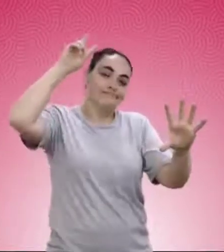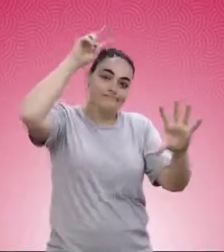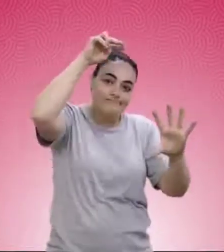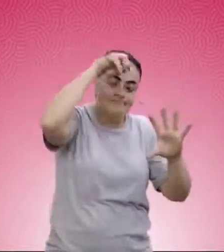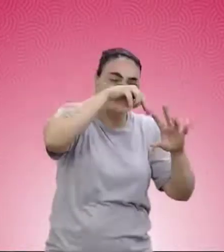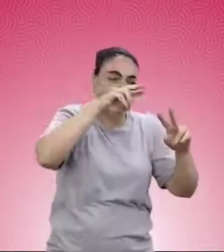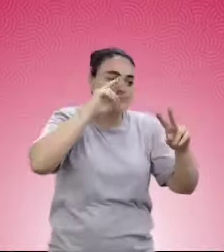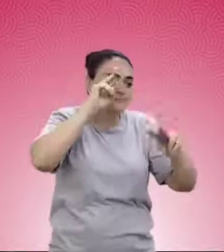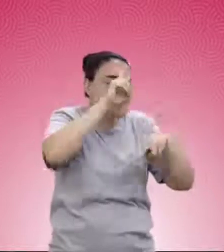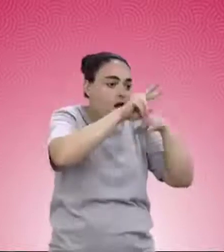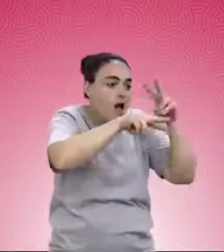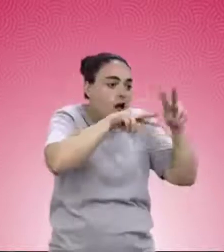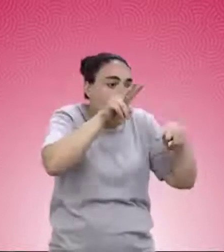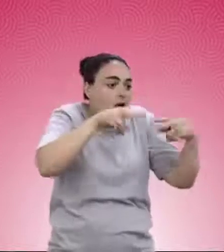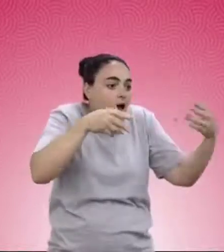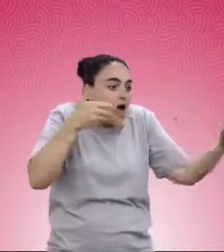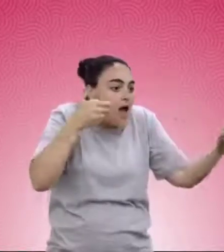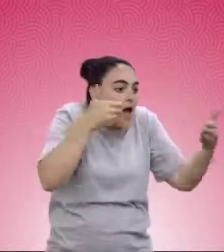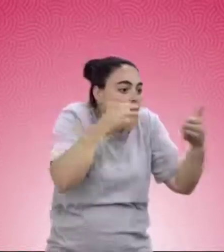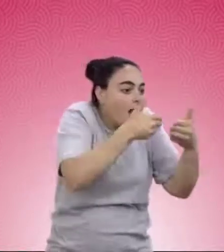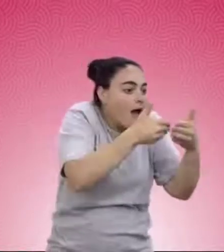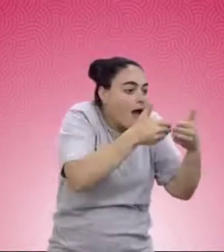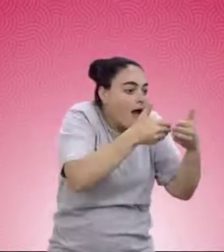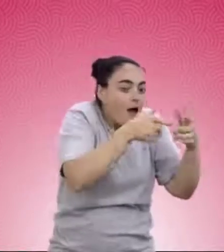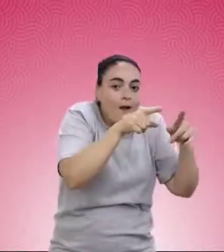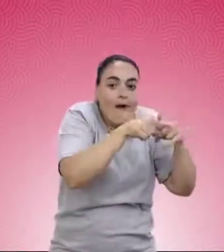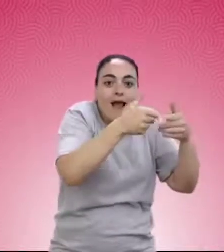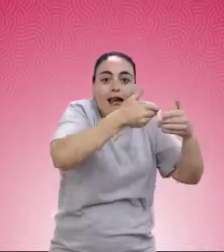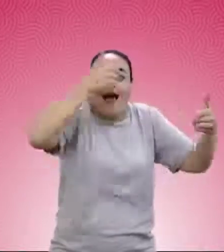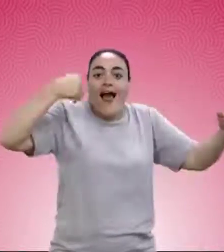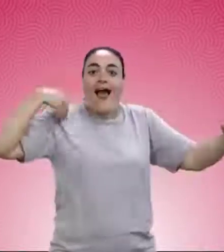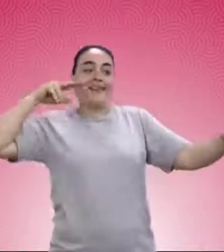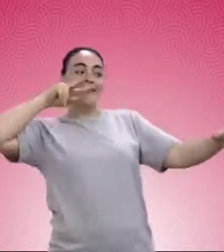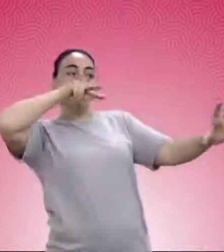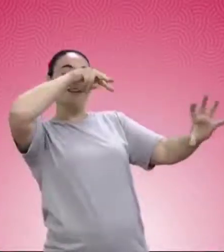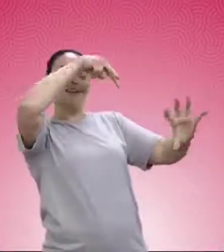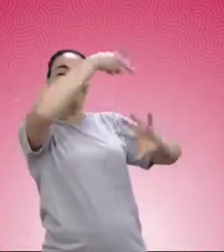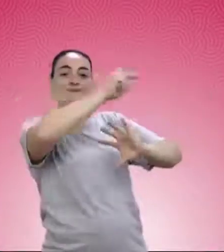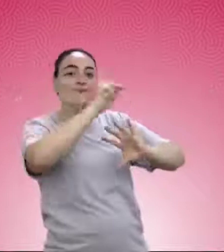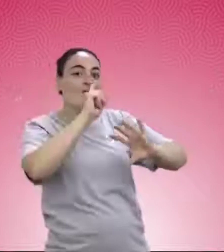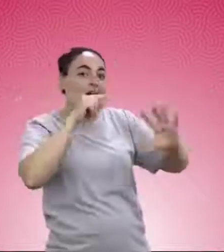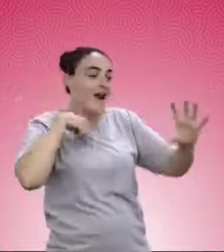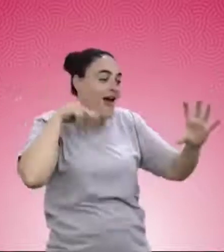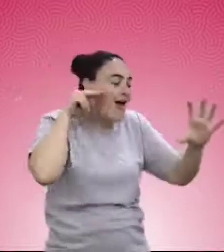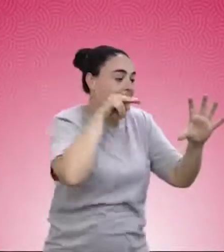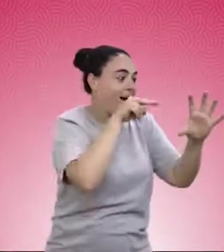tierra. Cuando llegan no podían creer lo que veían. Tantas cosas hermosas. Antes la veían lejos, pero ahora estaban